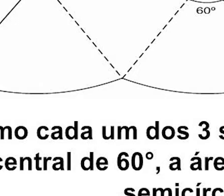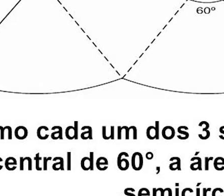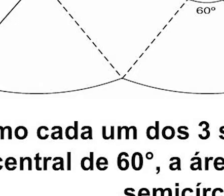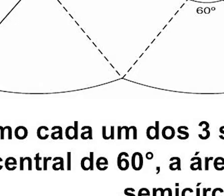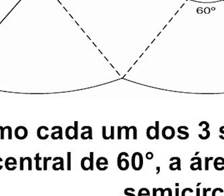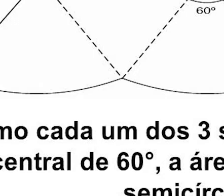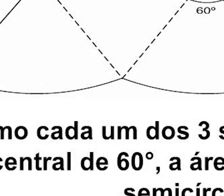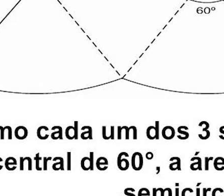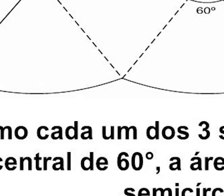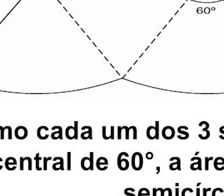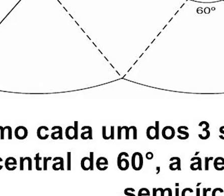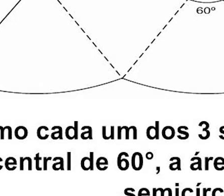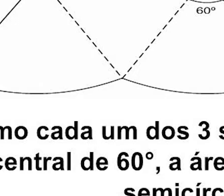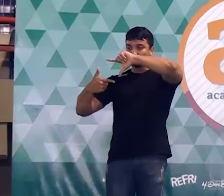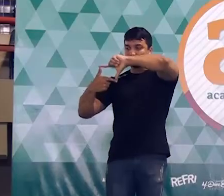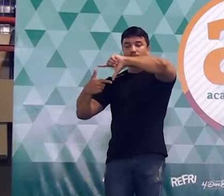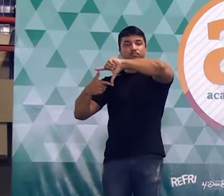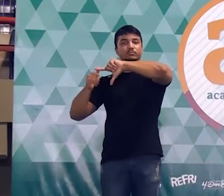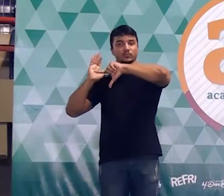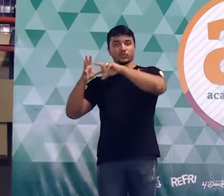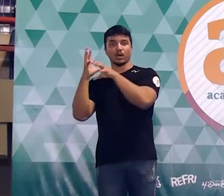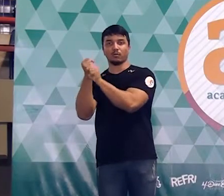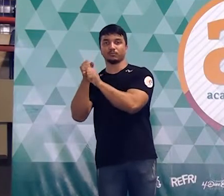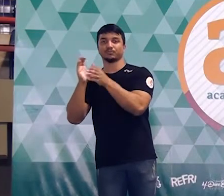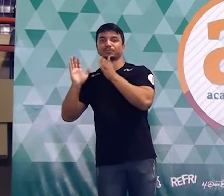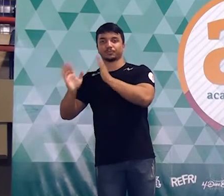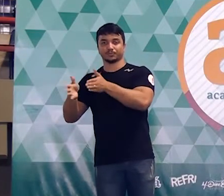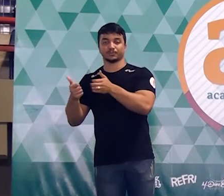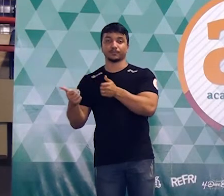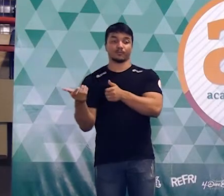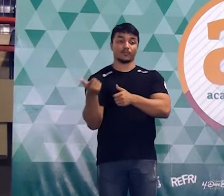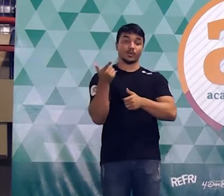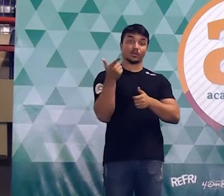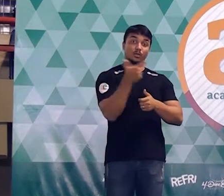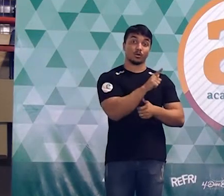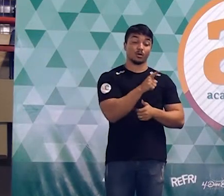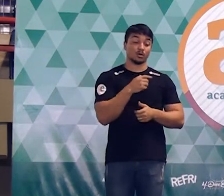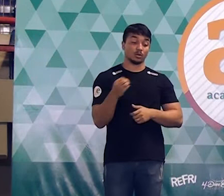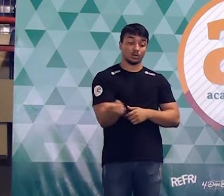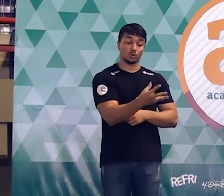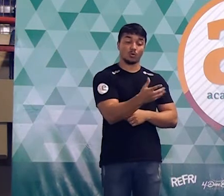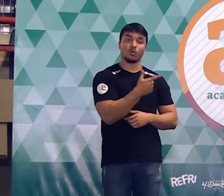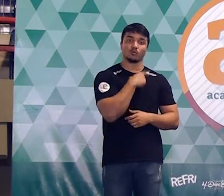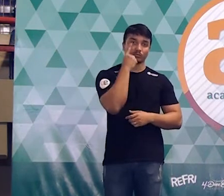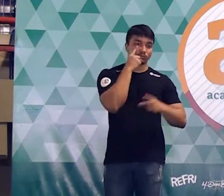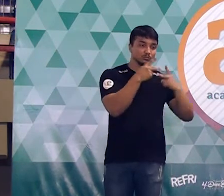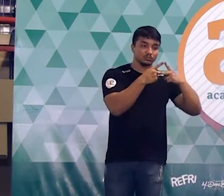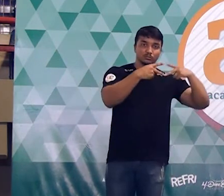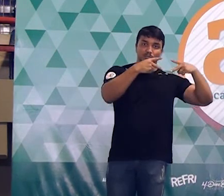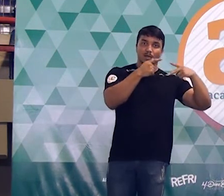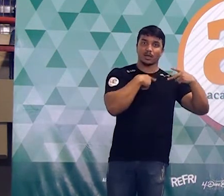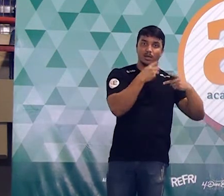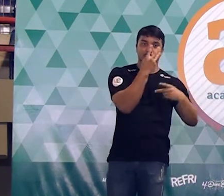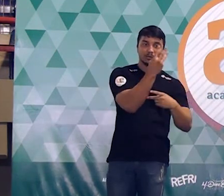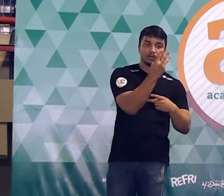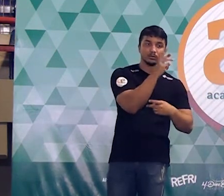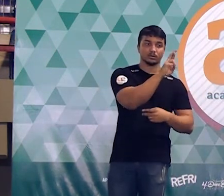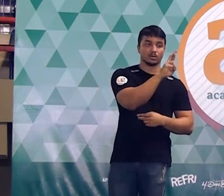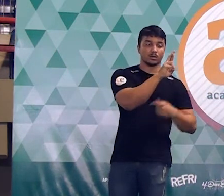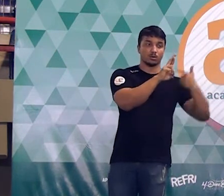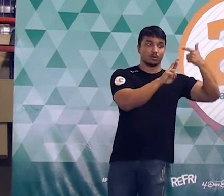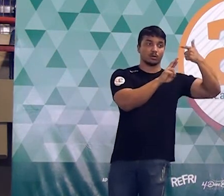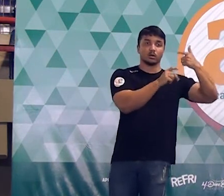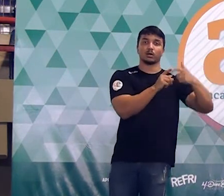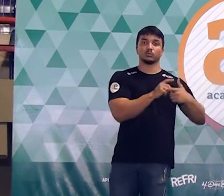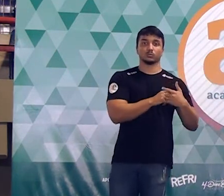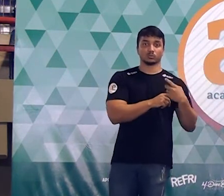a área da piscina antiga, que era retangular. E eu consegui também agora a gente calcular a área da piscina nova, que é três r ao quadrado